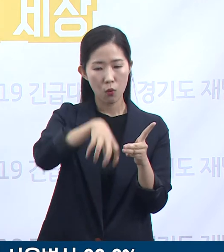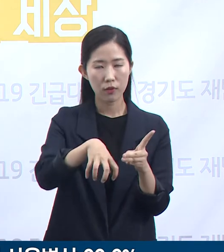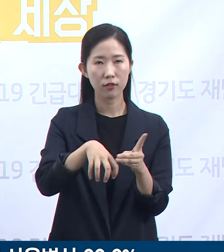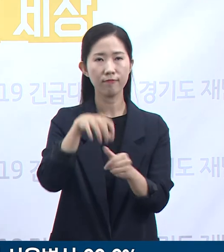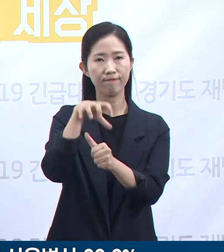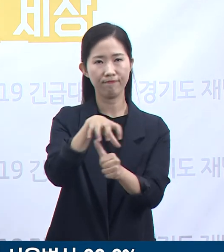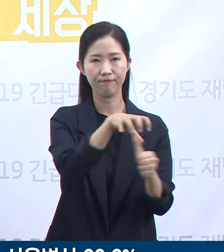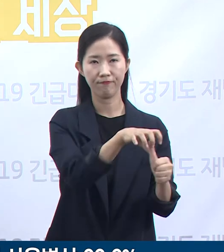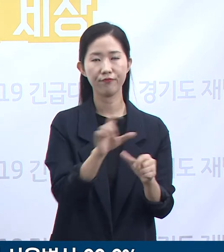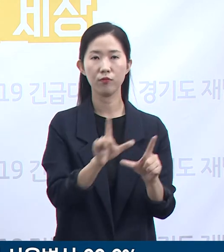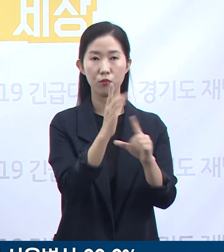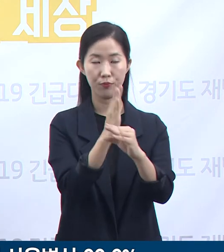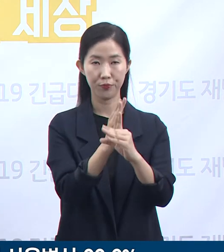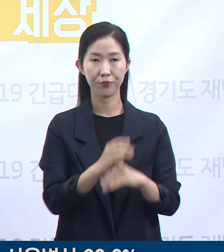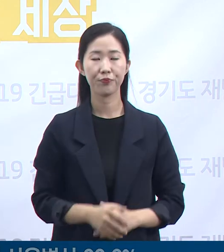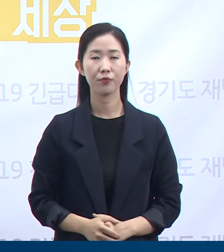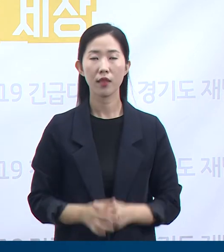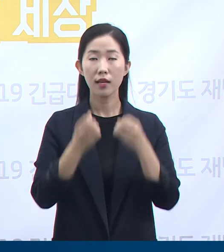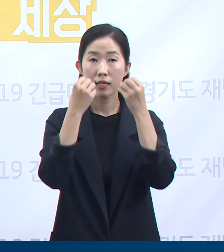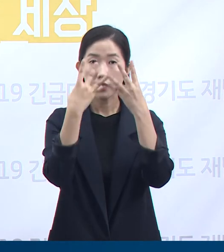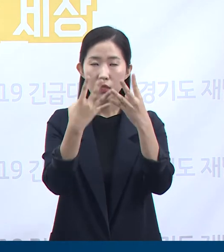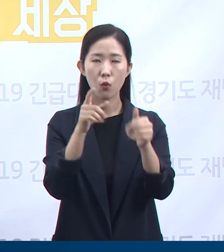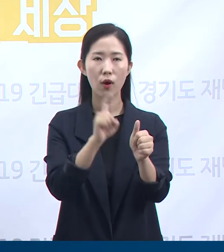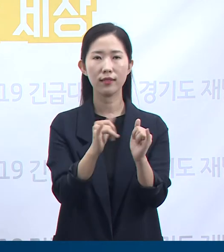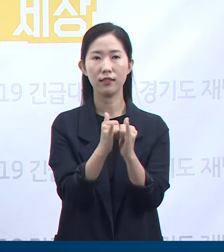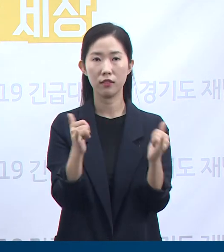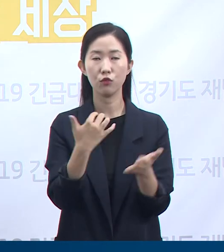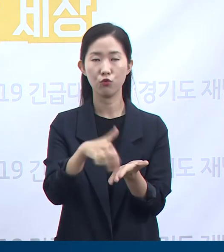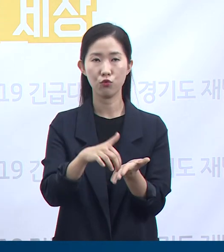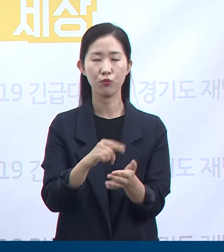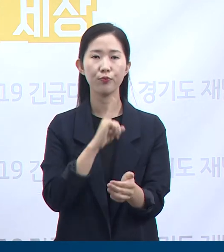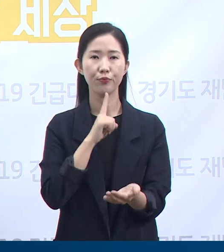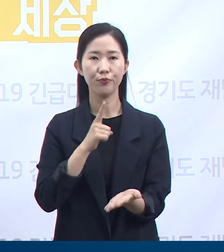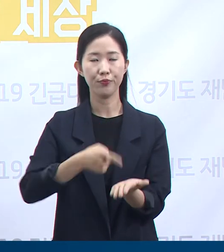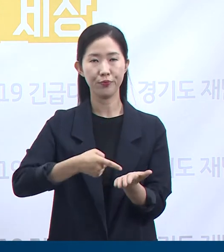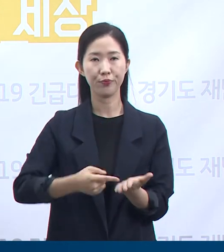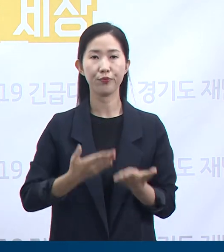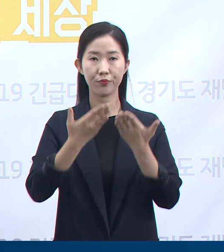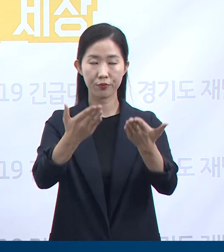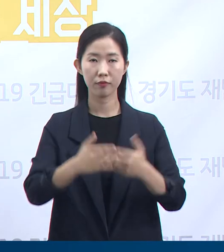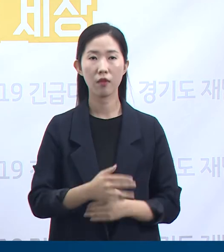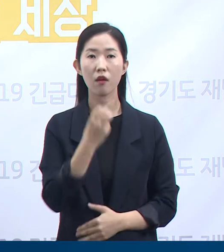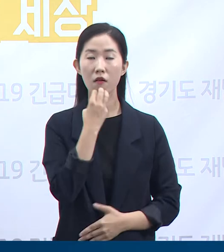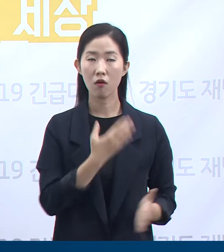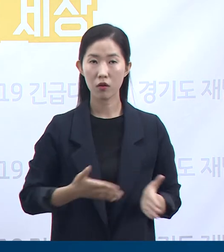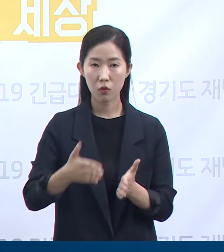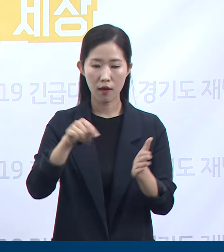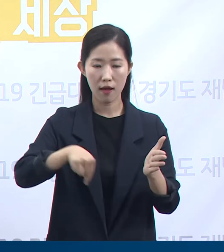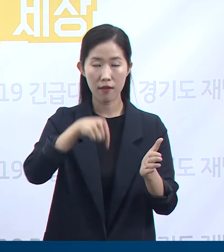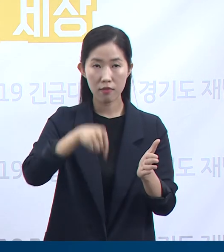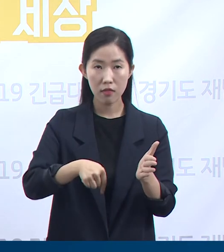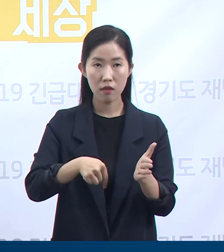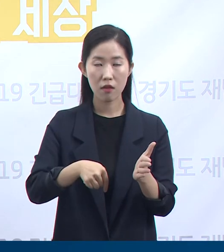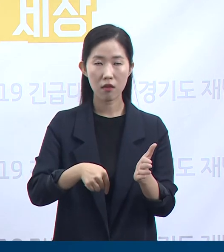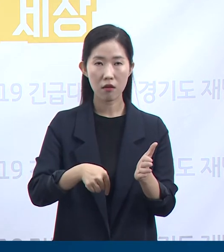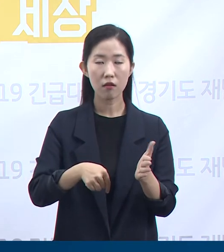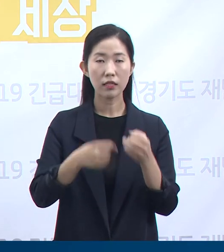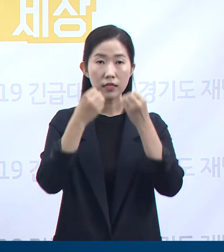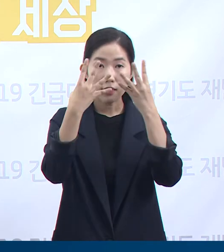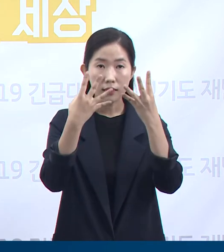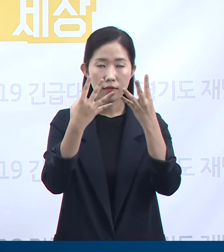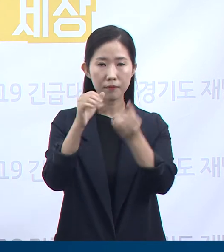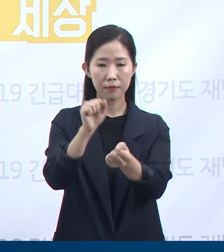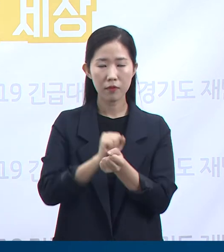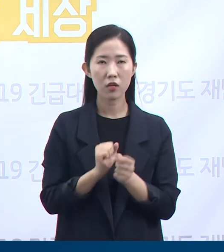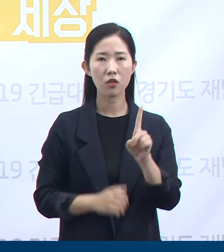신규 확진자 현황에 대해 말씀드리겠습니다. 도내 발생한 신규 확진자는 총 11명으로 서울 종로